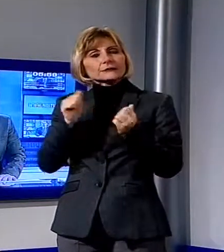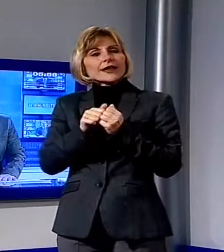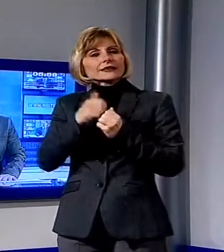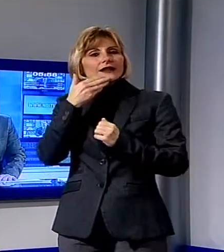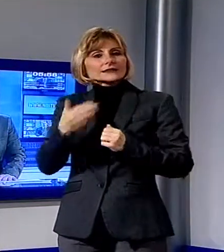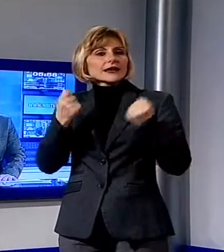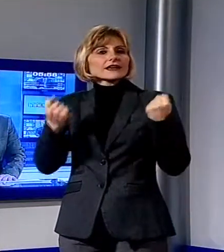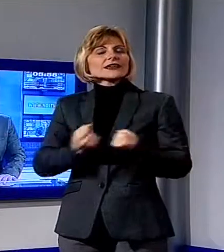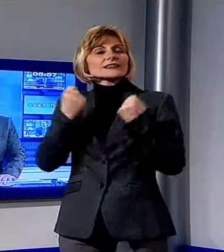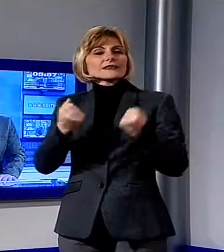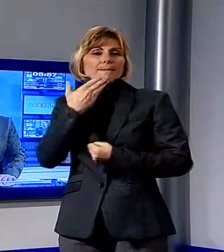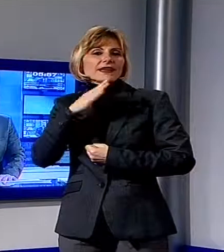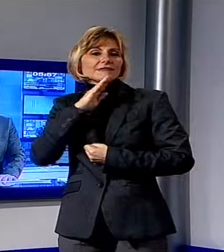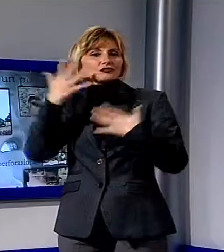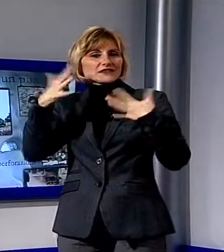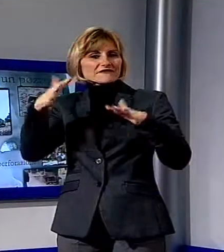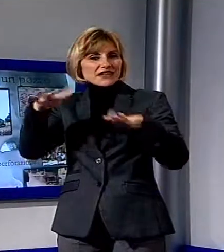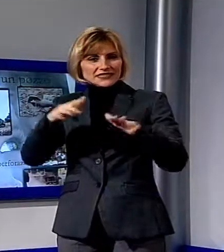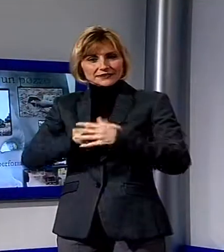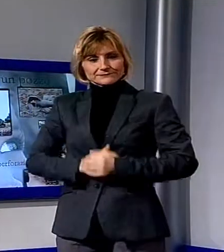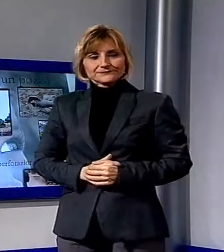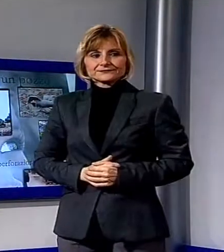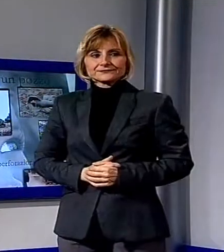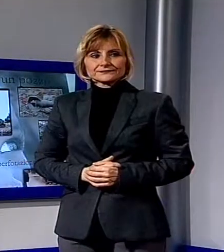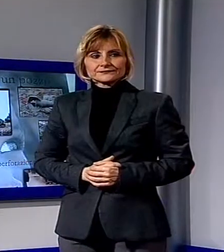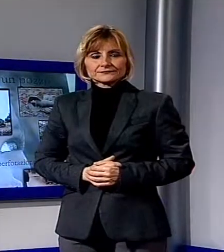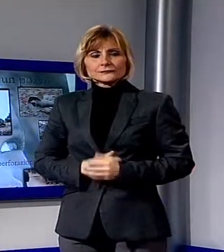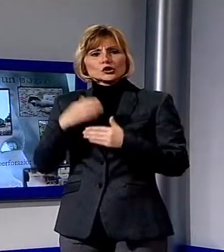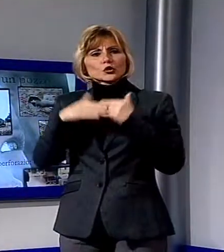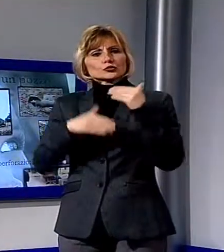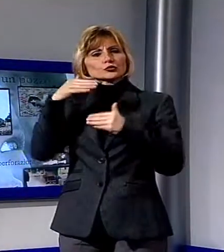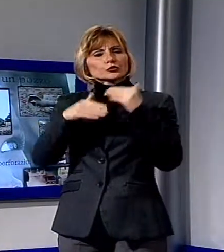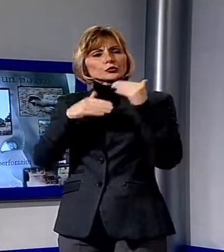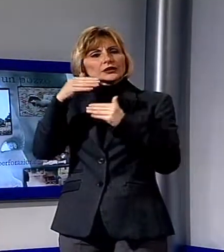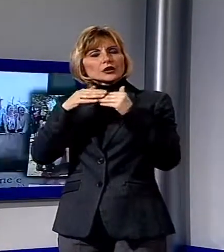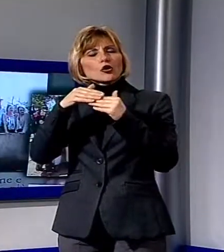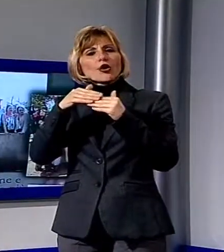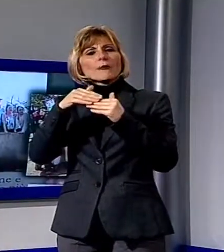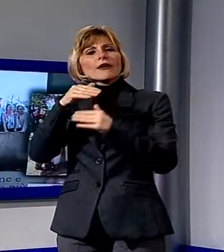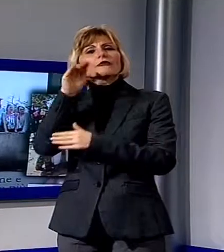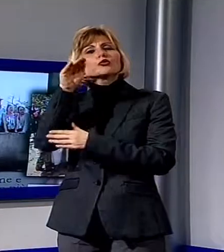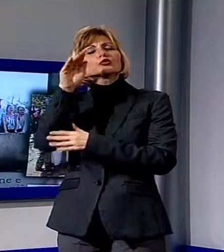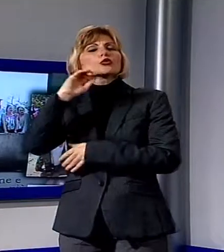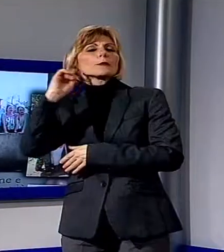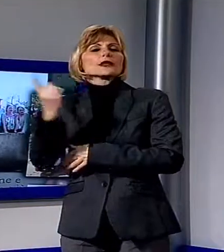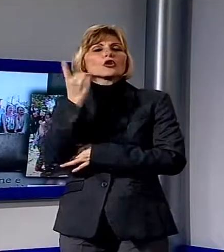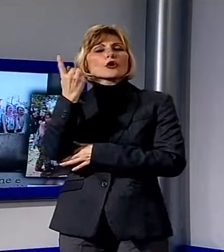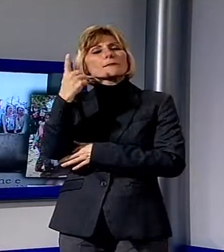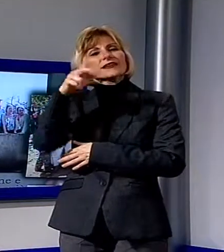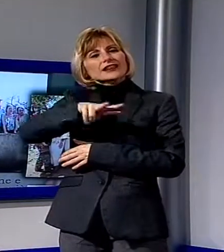iniziativa benefica. Costruire un futuro migliore per le quasi 3.000 famiglie che vivono nel paese di